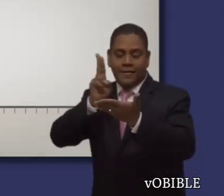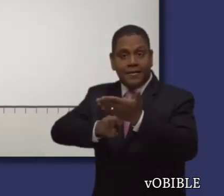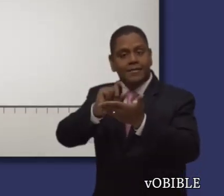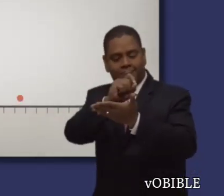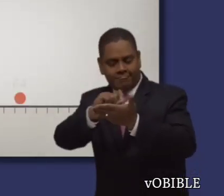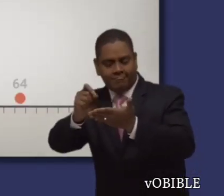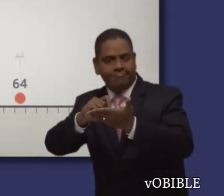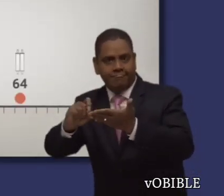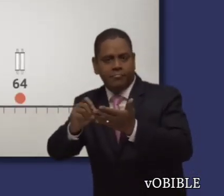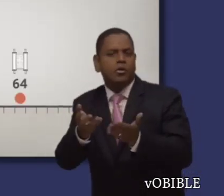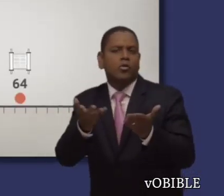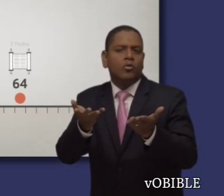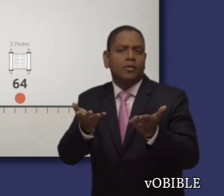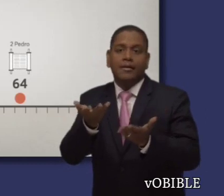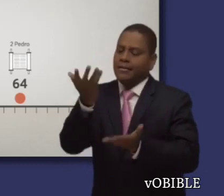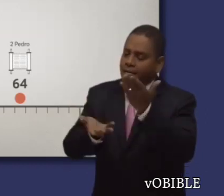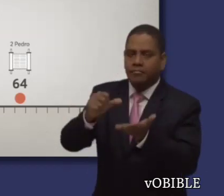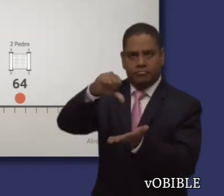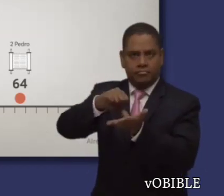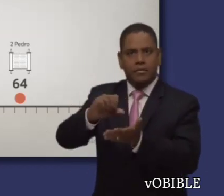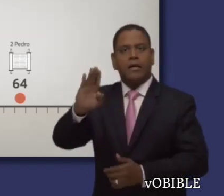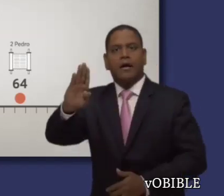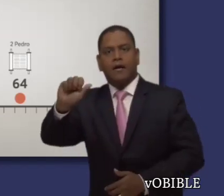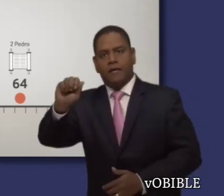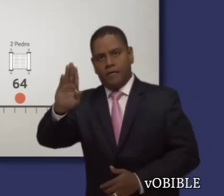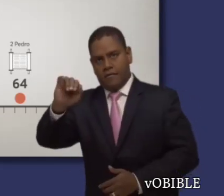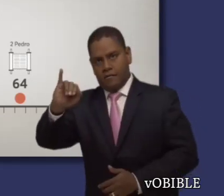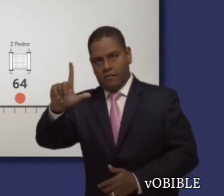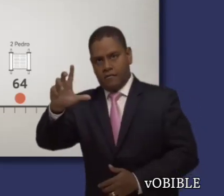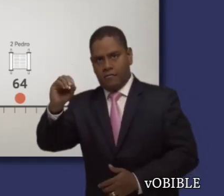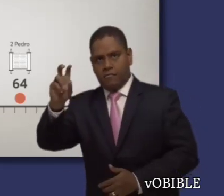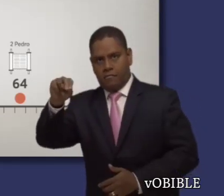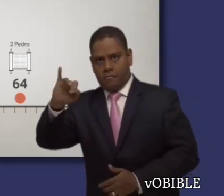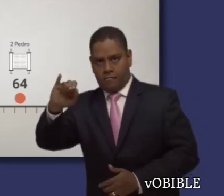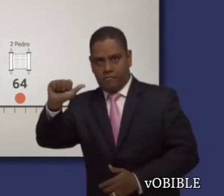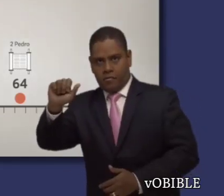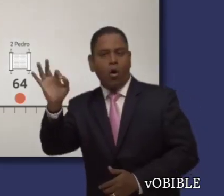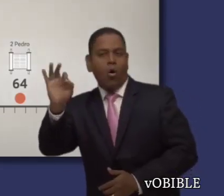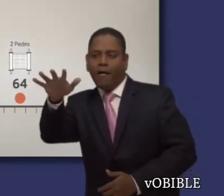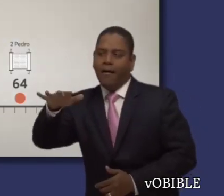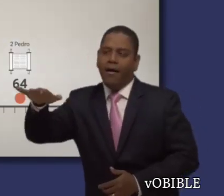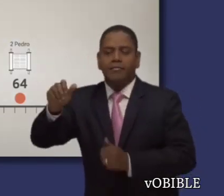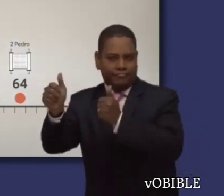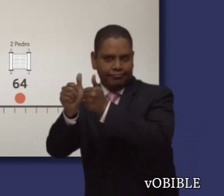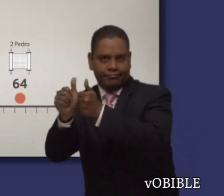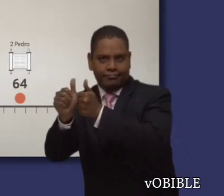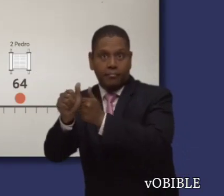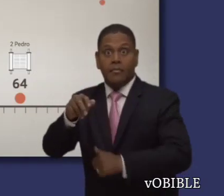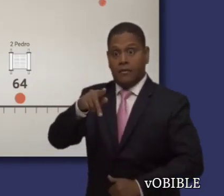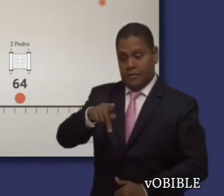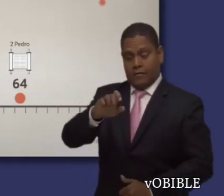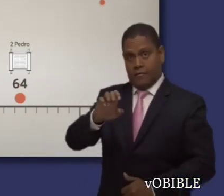Escribió la segunda carta alrededor del año 64, poco después de la primera. En ese momento,